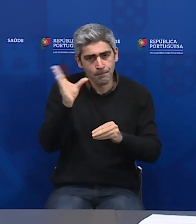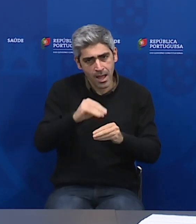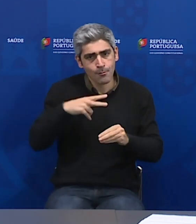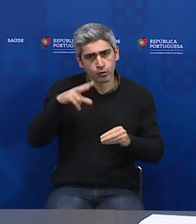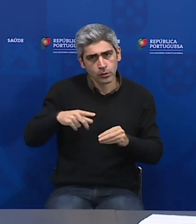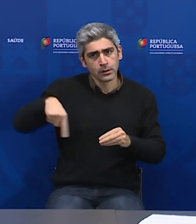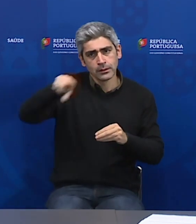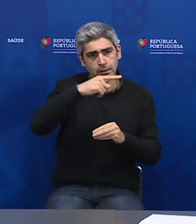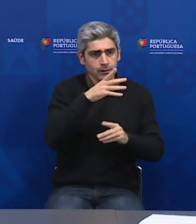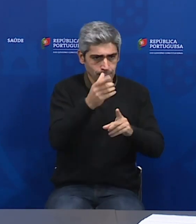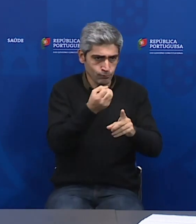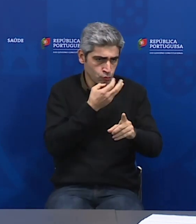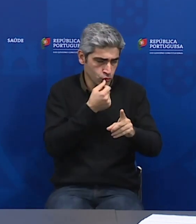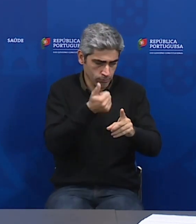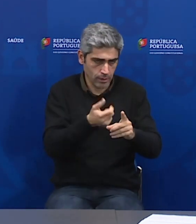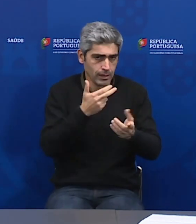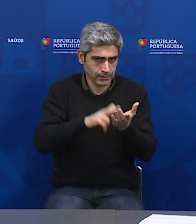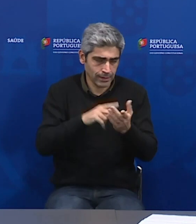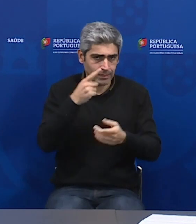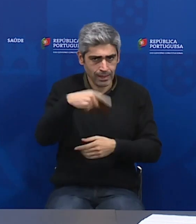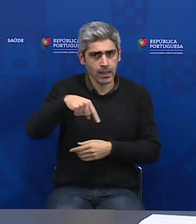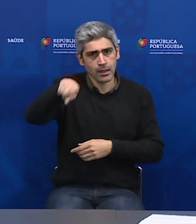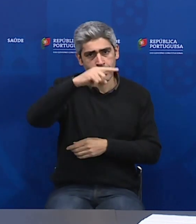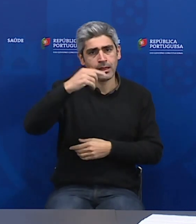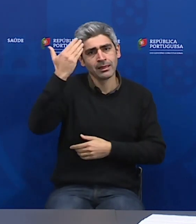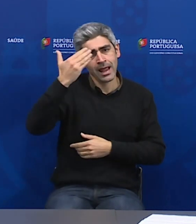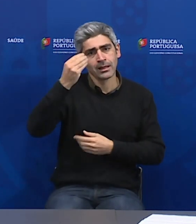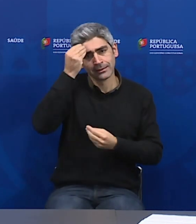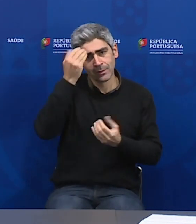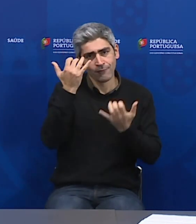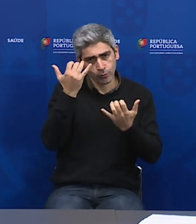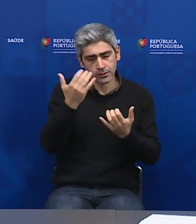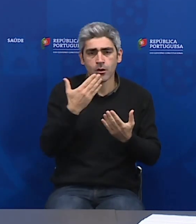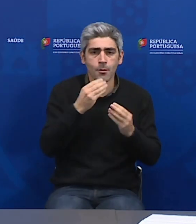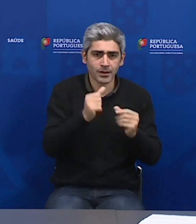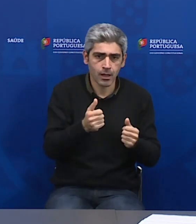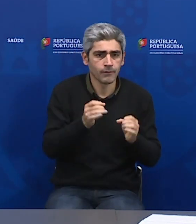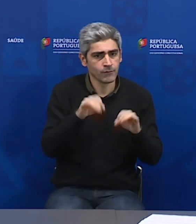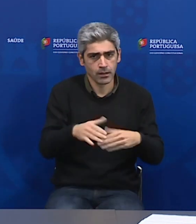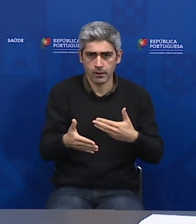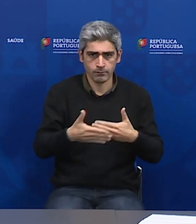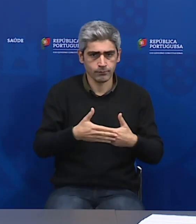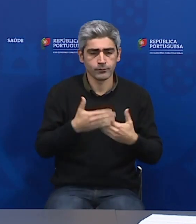portugueses, como disse e muito bem, têm direito a ter esse detalhe. Obrigada. Obrigada.